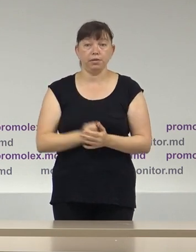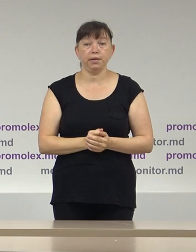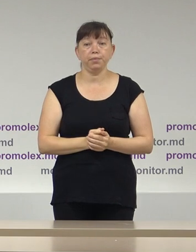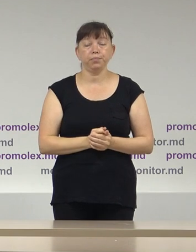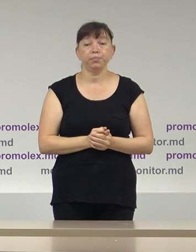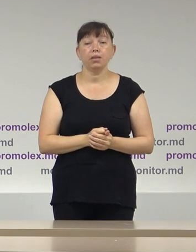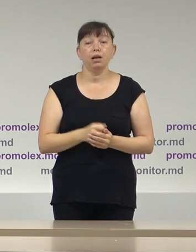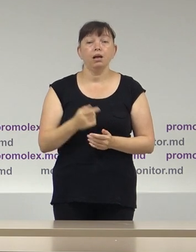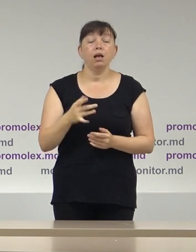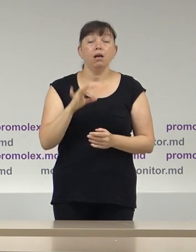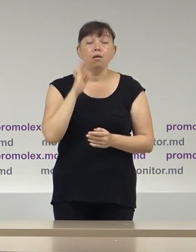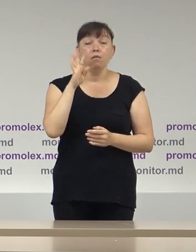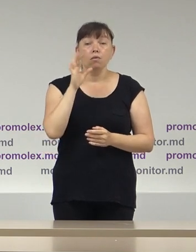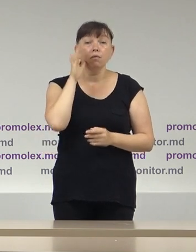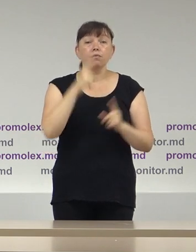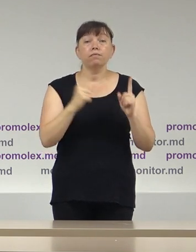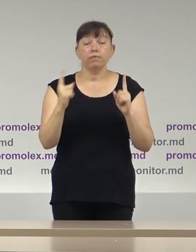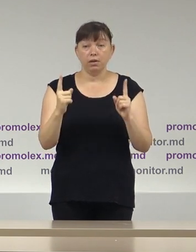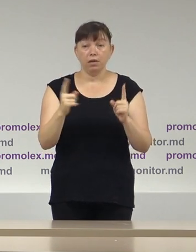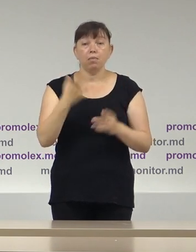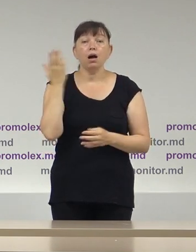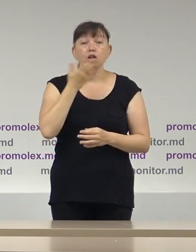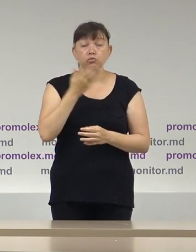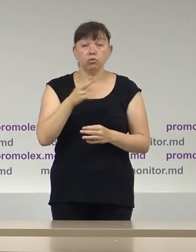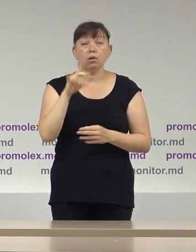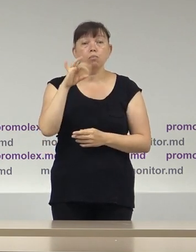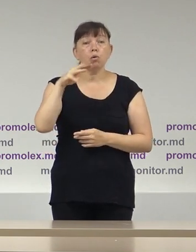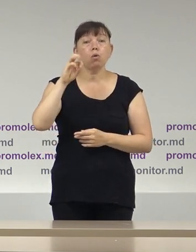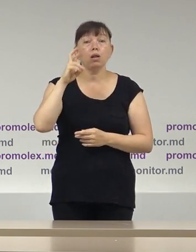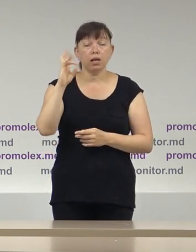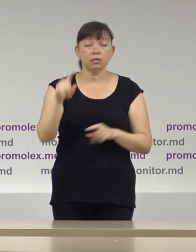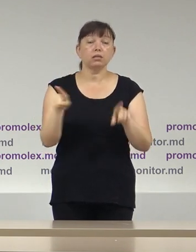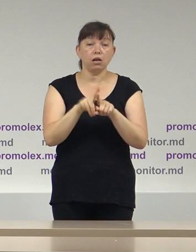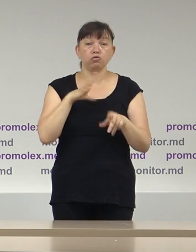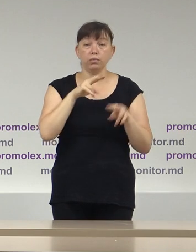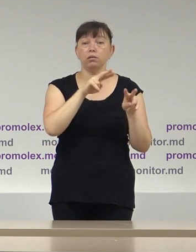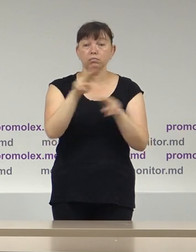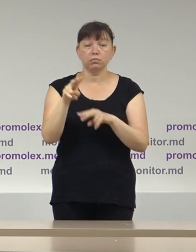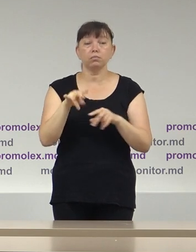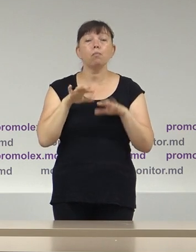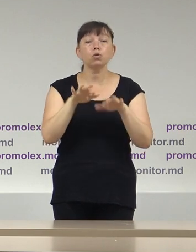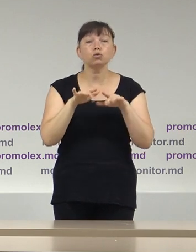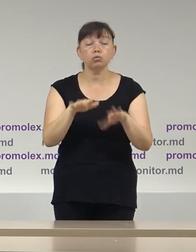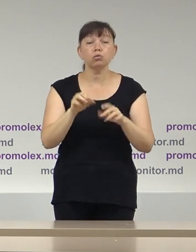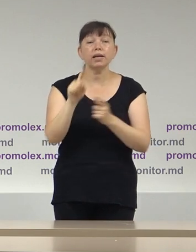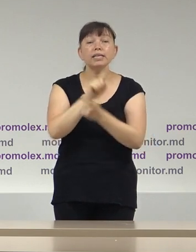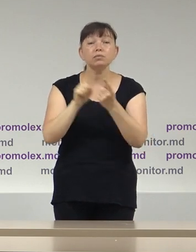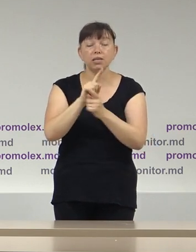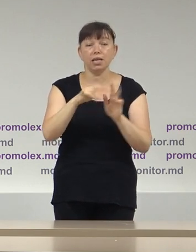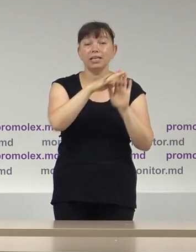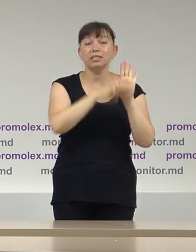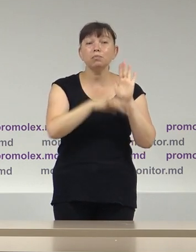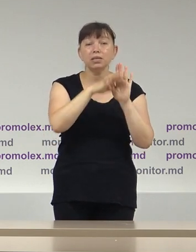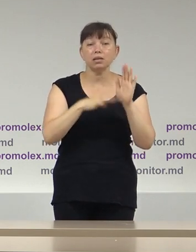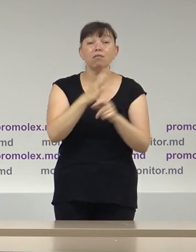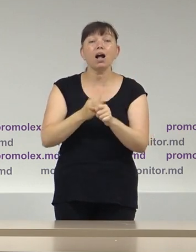În perioada de raportare, Promolex a monitorizat de asemenea procedura de modificare a listelor de